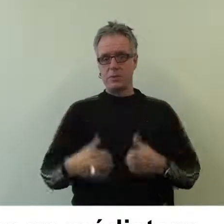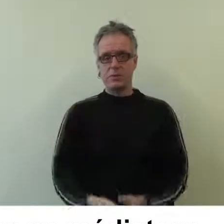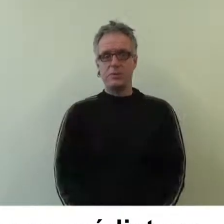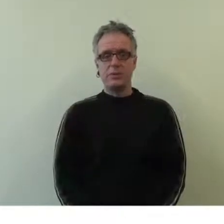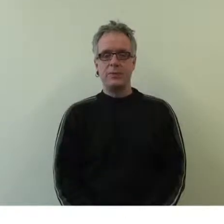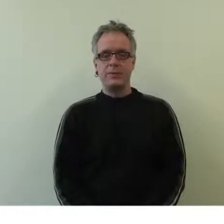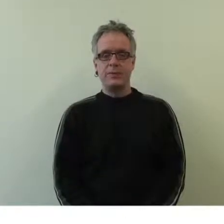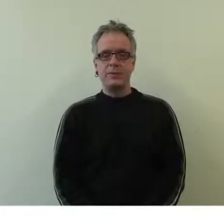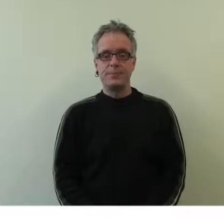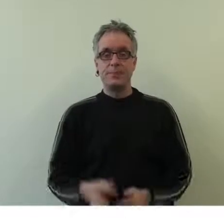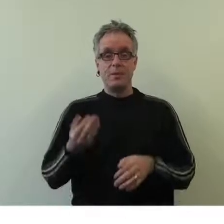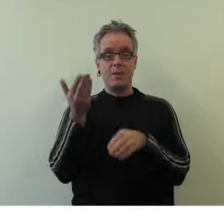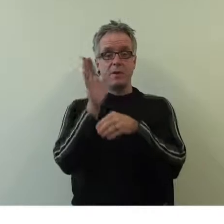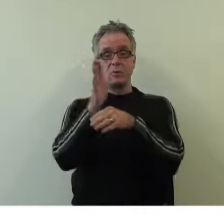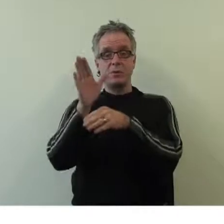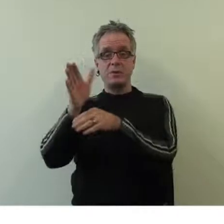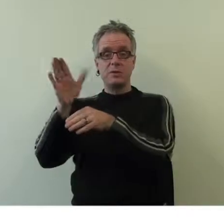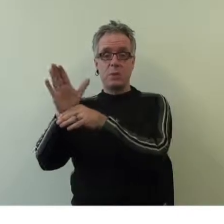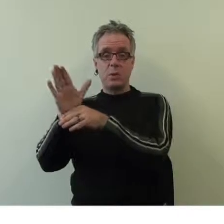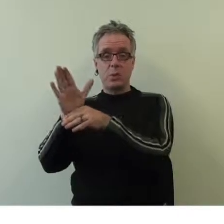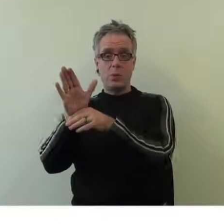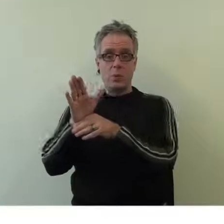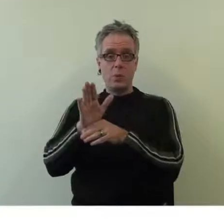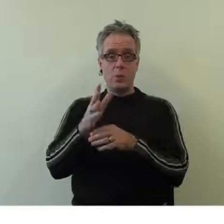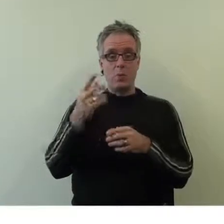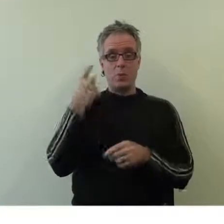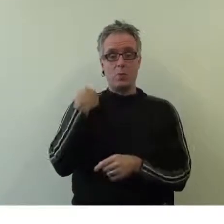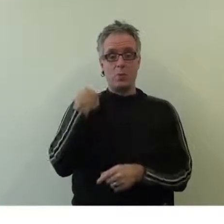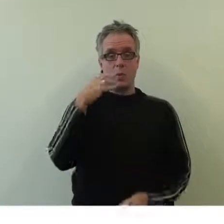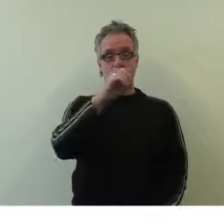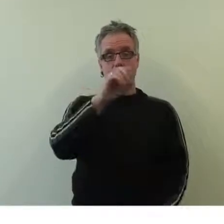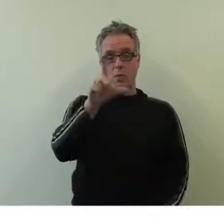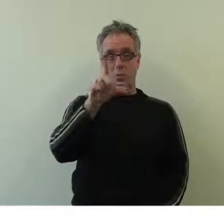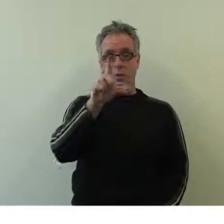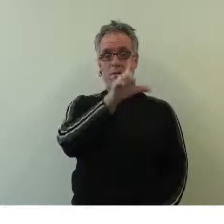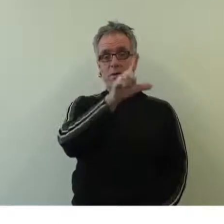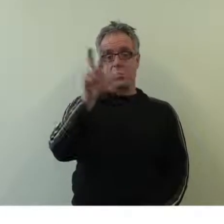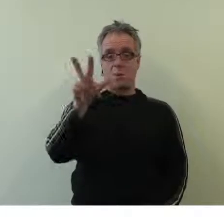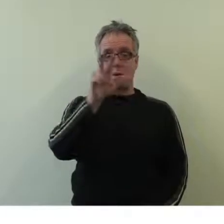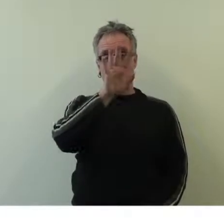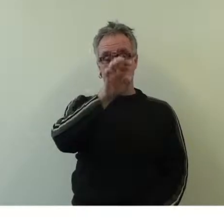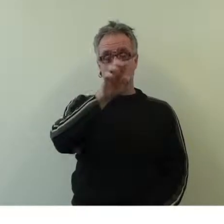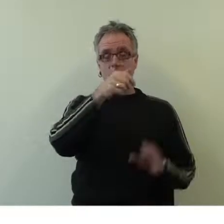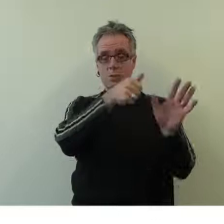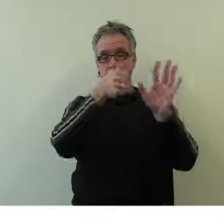Pour les expositions, au 02 23 40 66 92